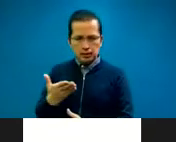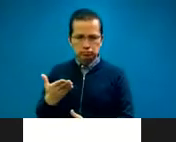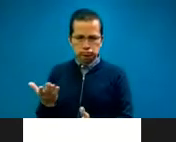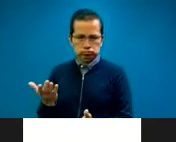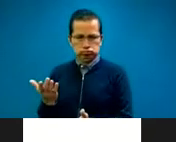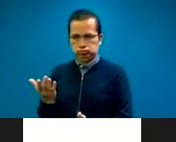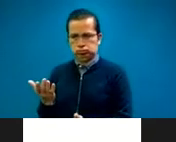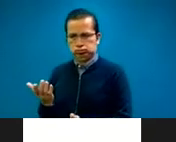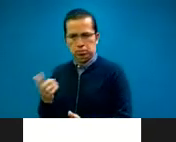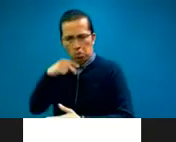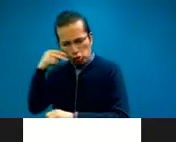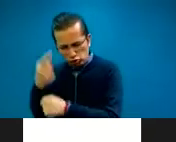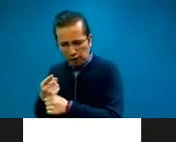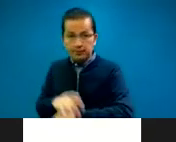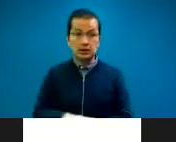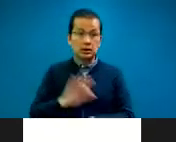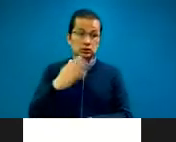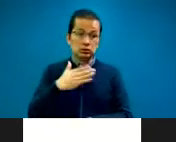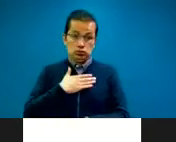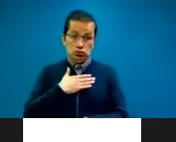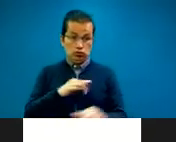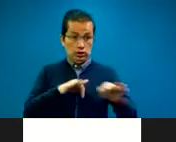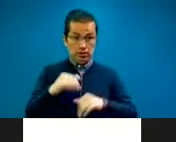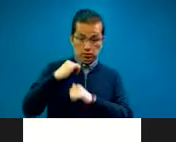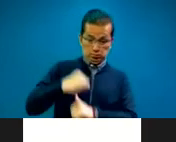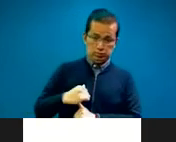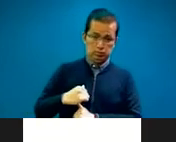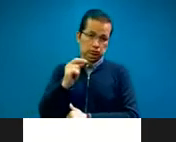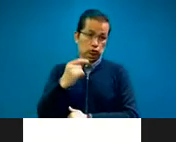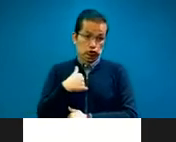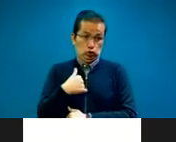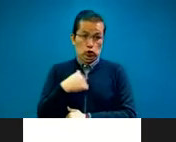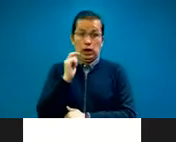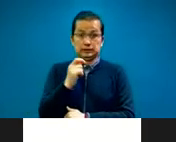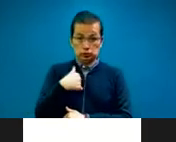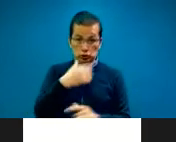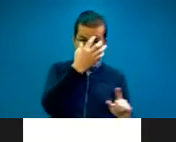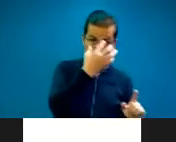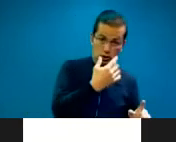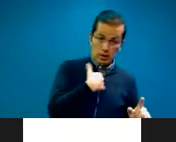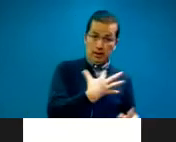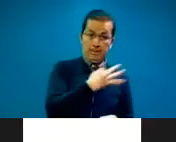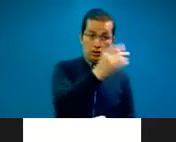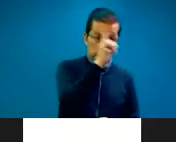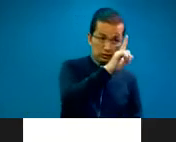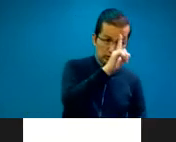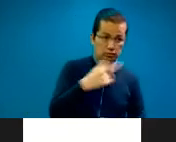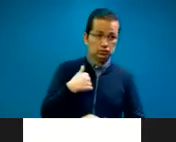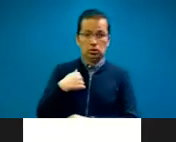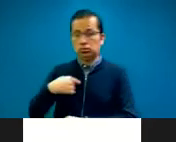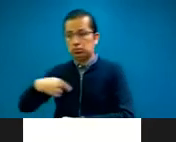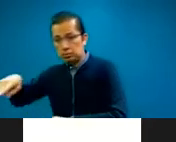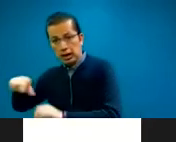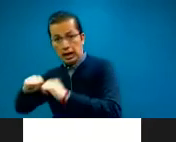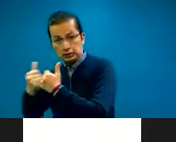Cuando estoy en el trabajo, pues obviamente tampoco soy concejal, no soy el chairperson of the board de la